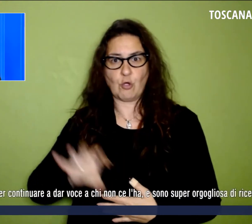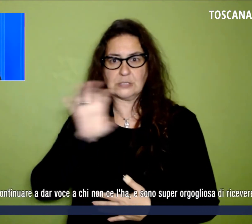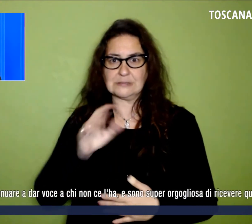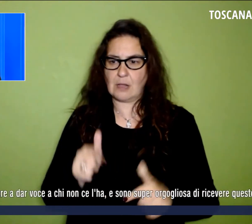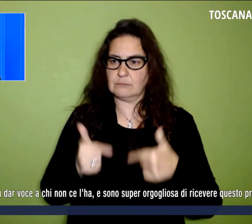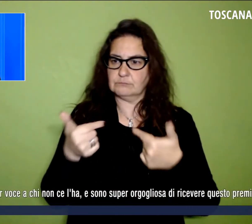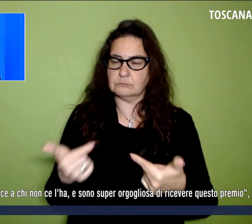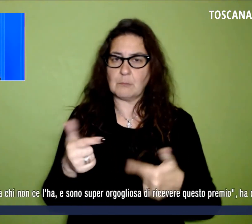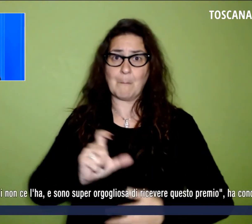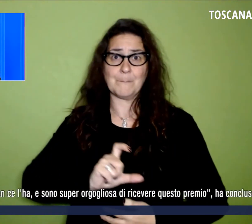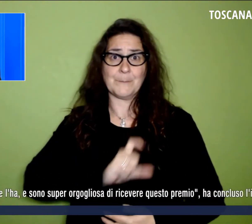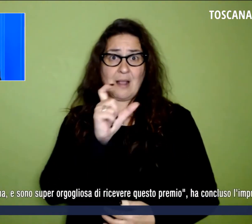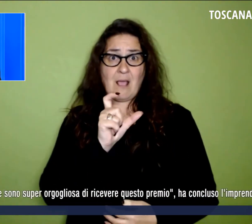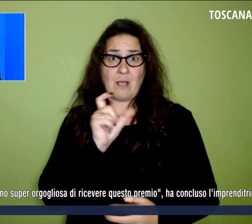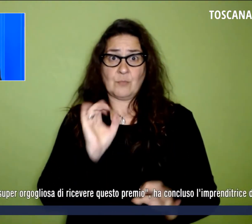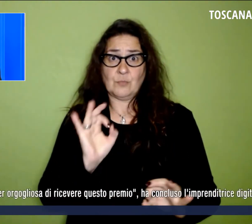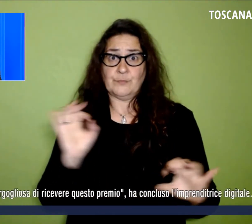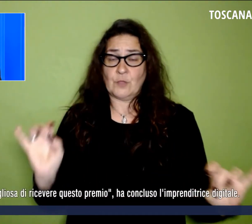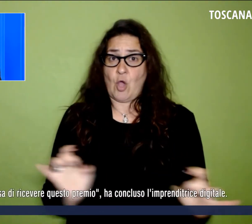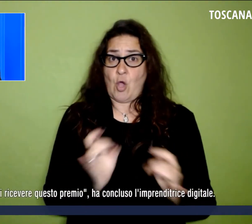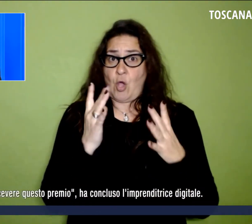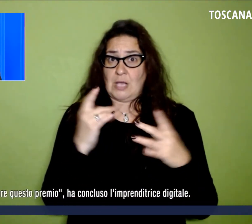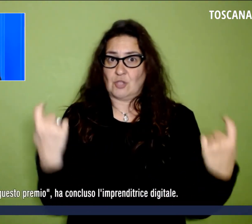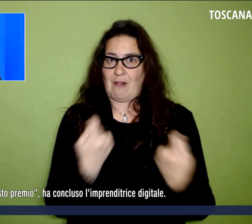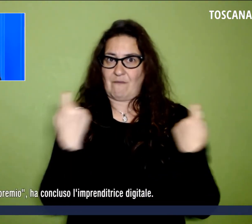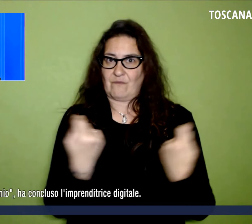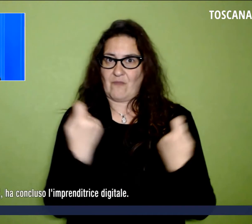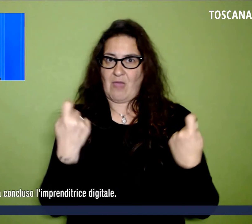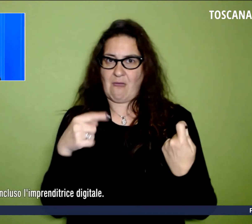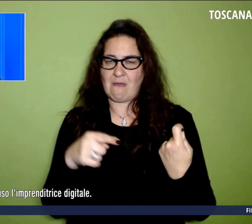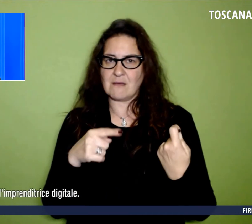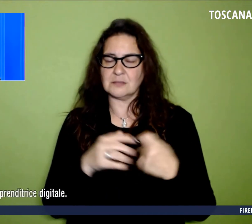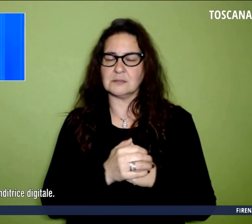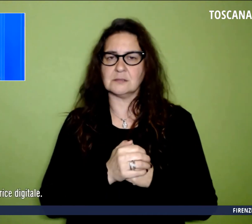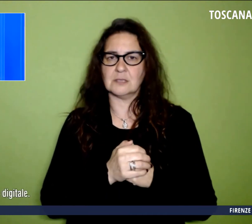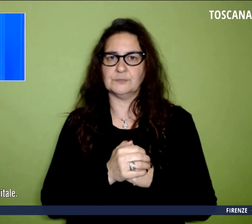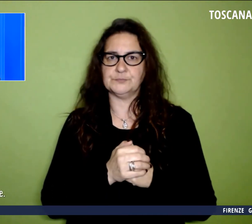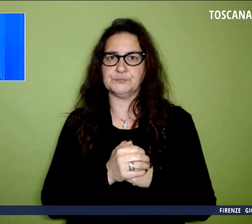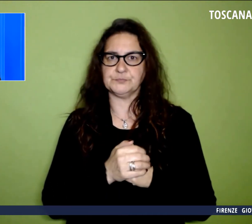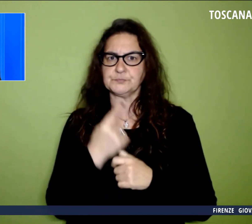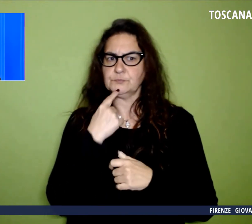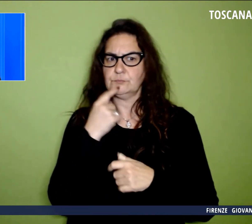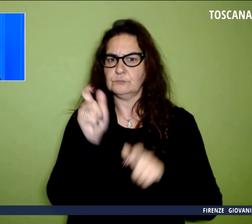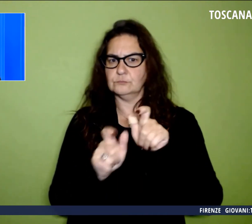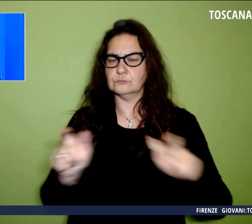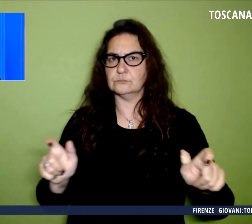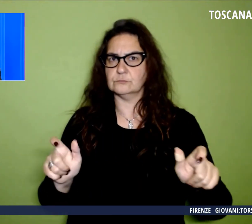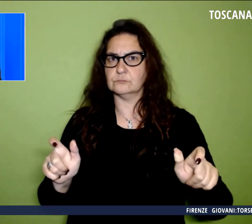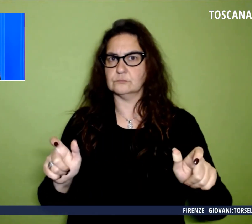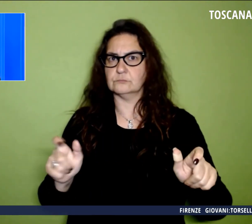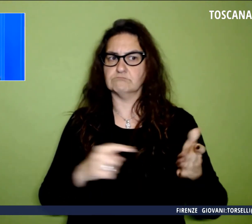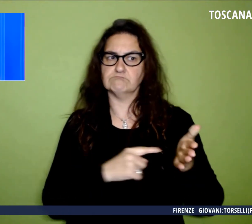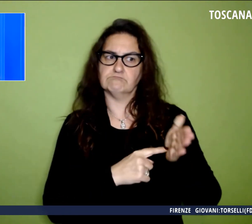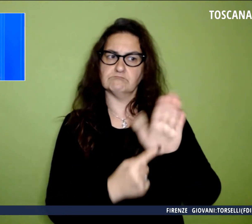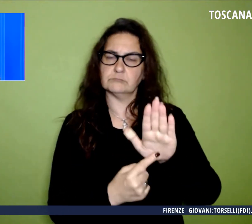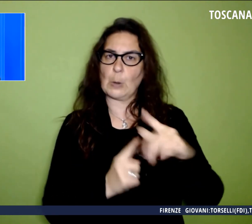proprio in occasione di questa manifestazione e assegnato a personalità che sono esempio e modello positivo